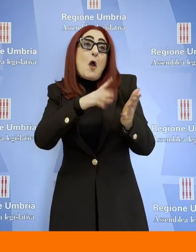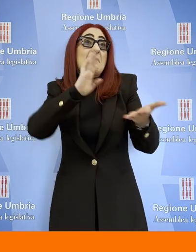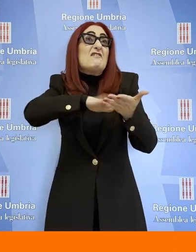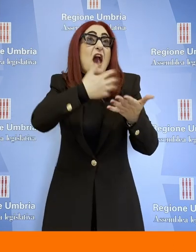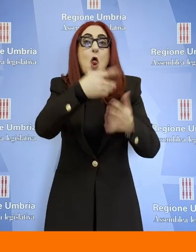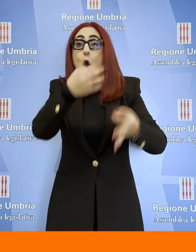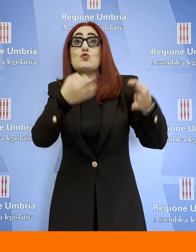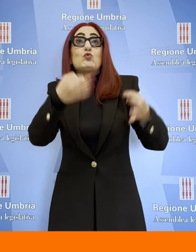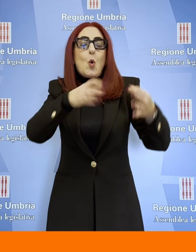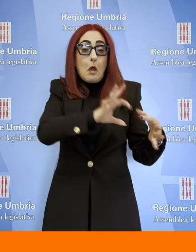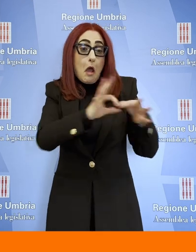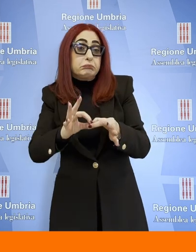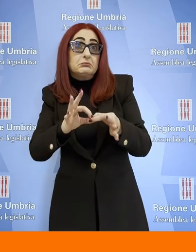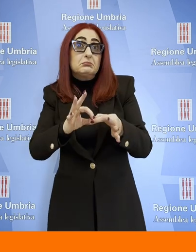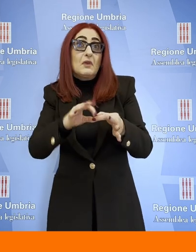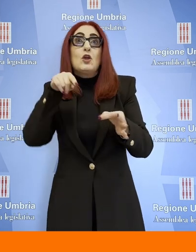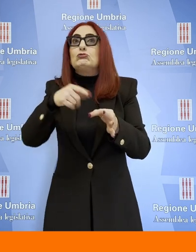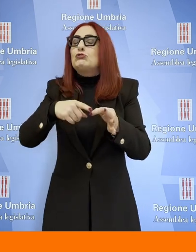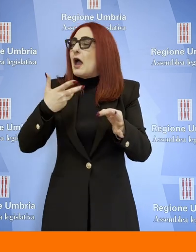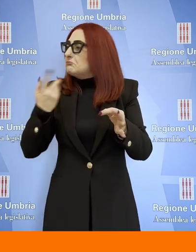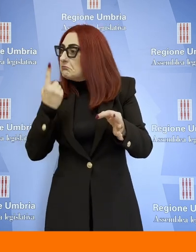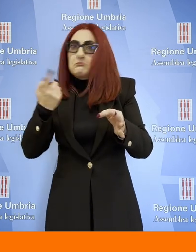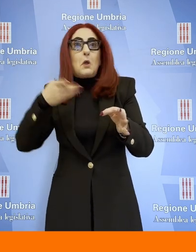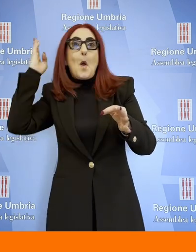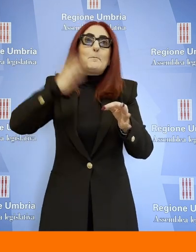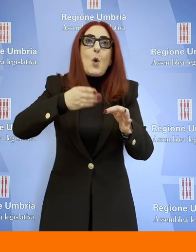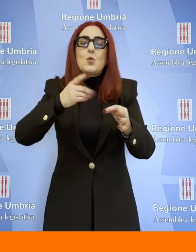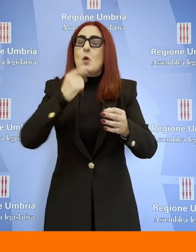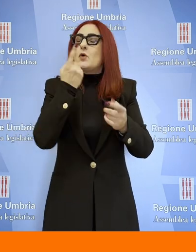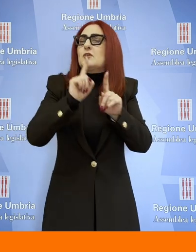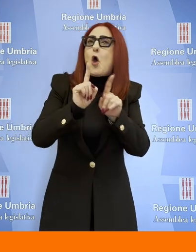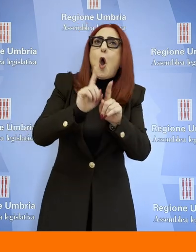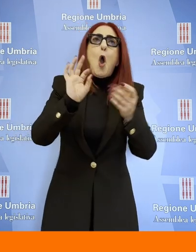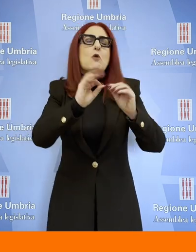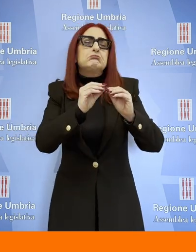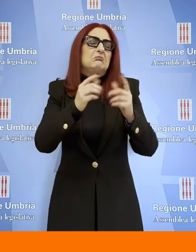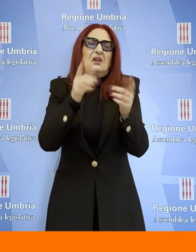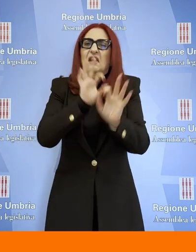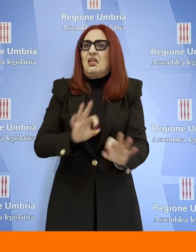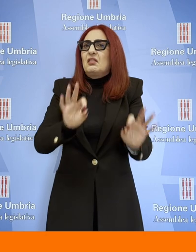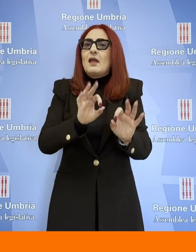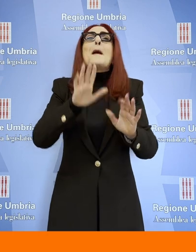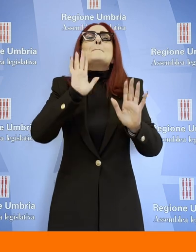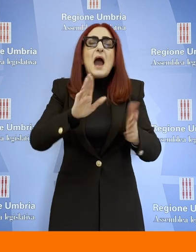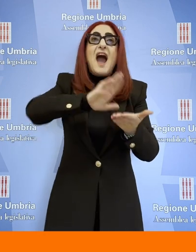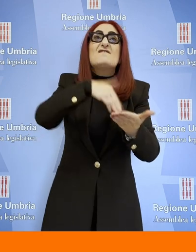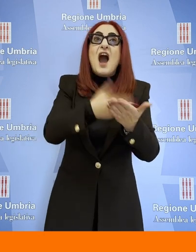pena e tuttavia senza questi valori non ci sarebbe la nostra comunità. Quindi